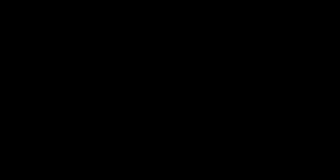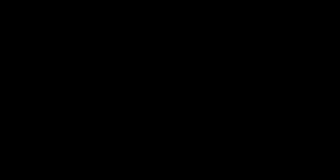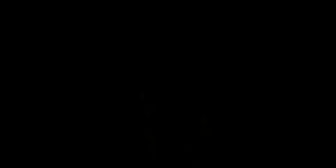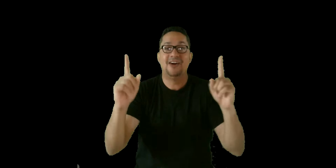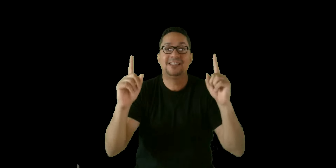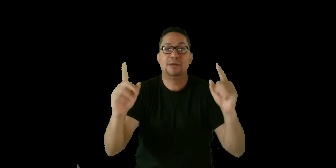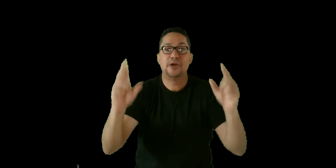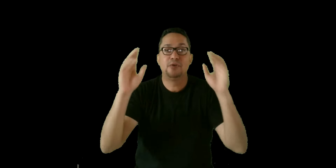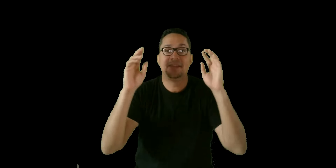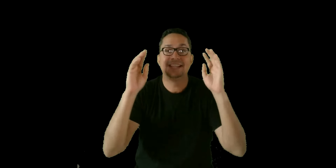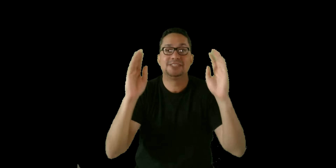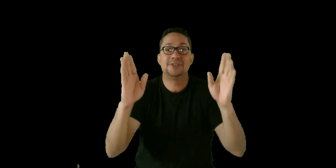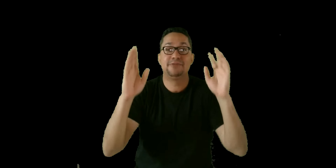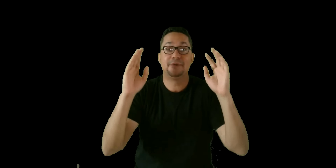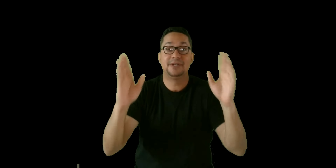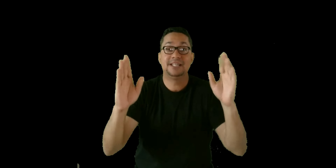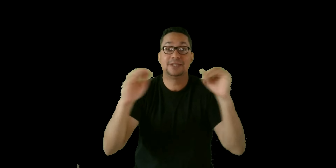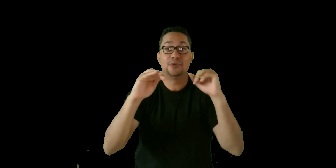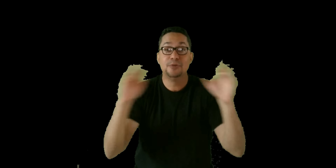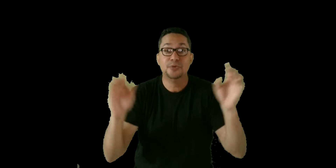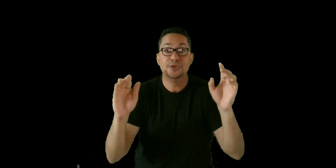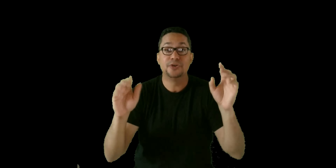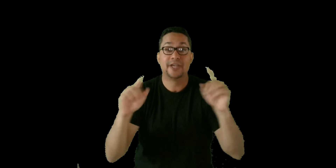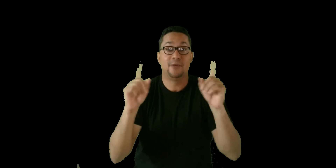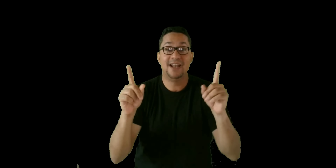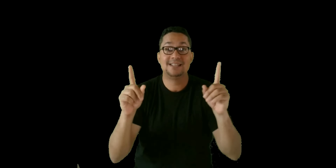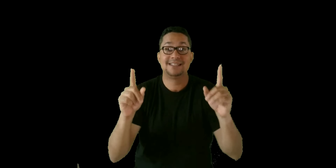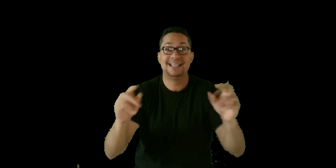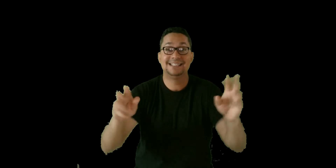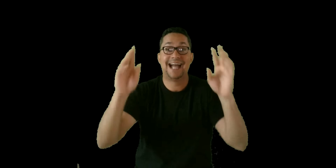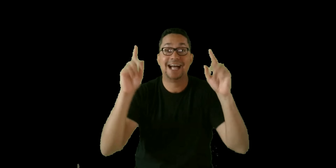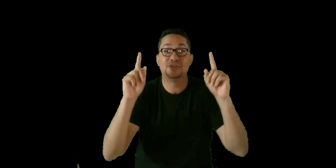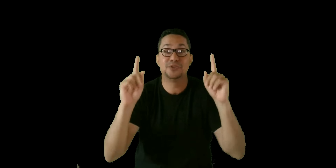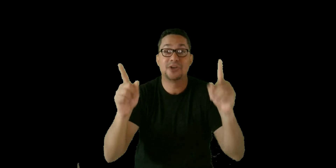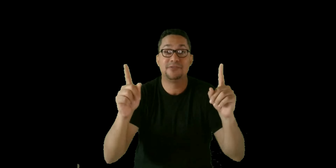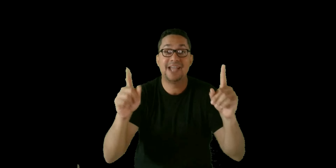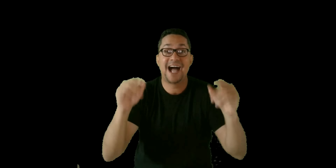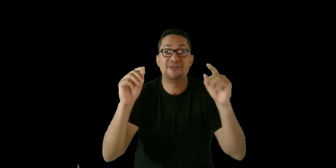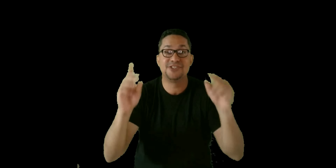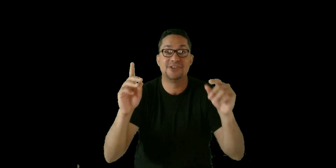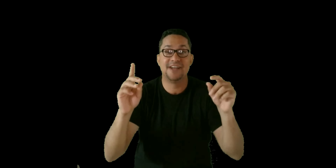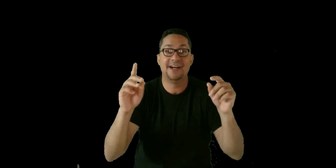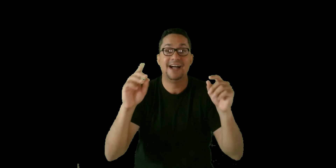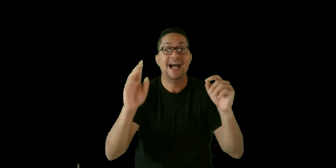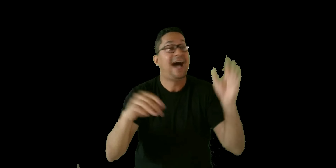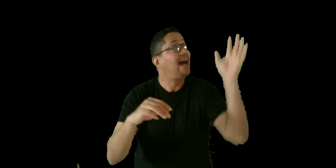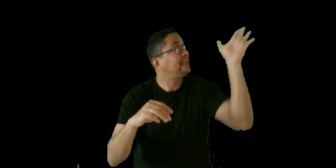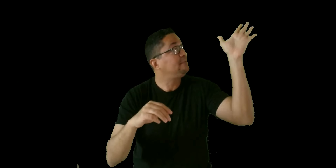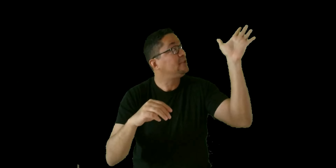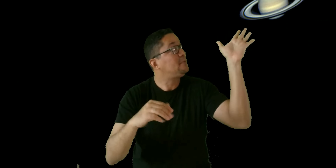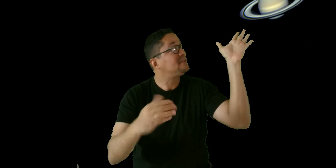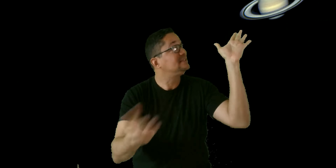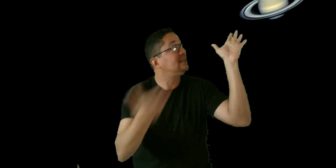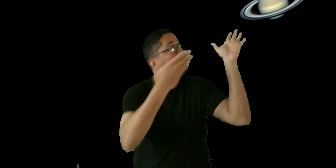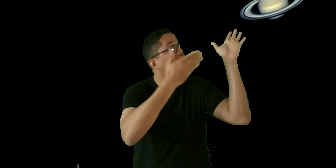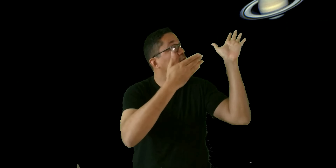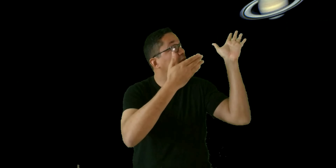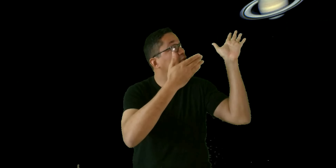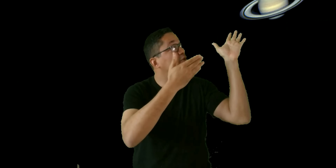Y ahora estamos en una de las sesiones favoritas de todo el mundo. ¿Qué cuál es? Es la astrofotografía aficionada. Aquí podemos presentar una foto